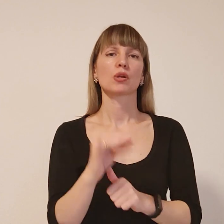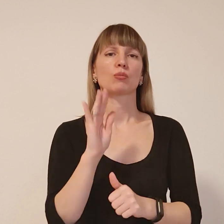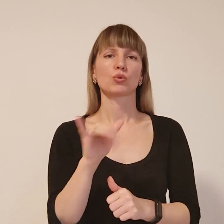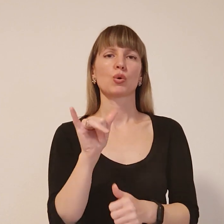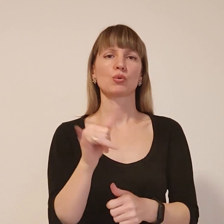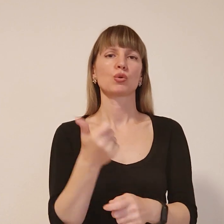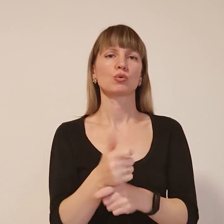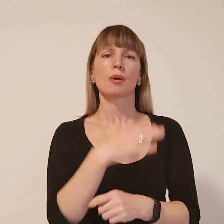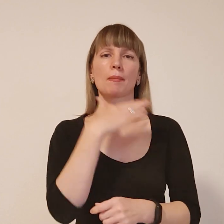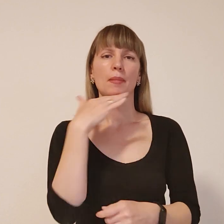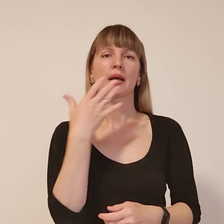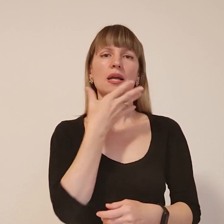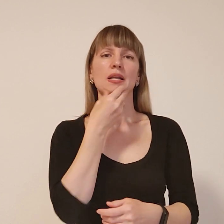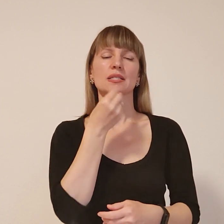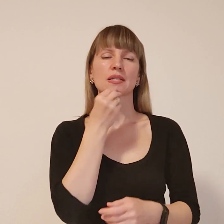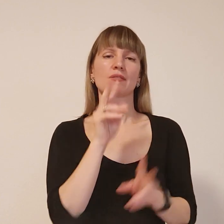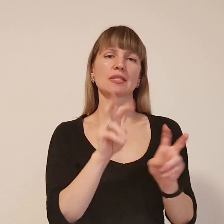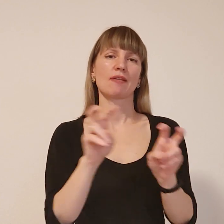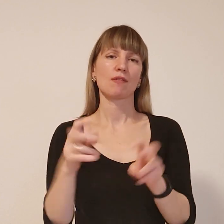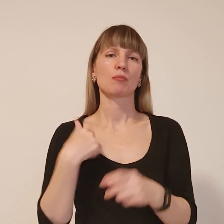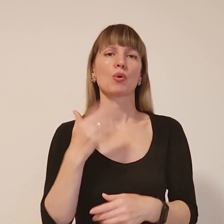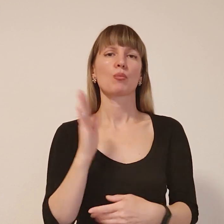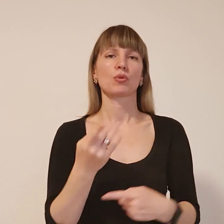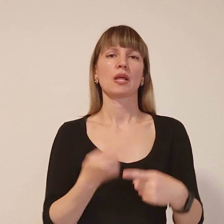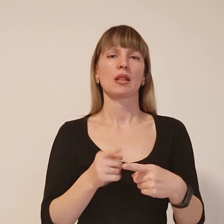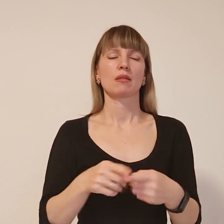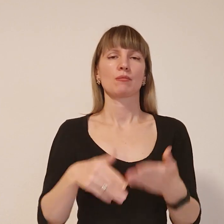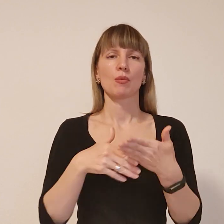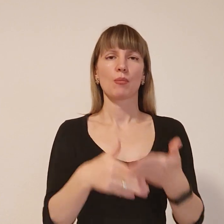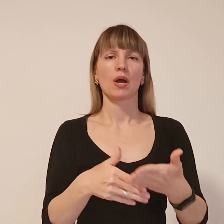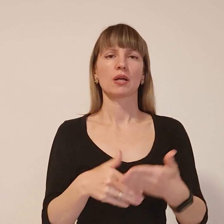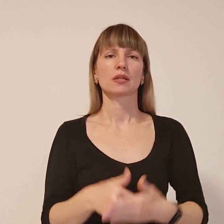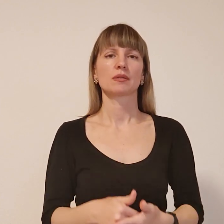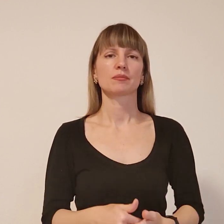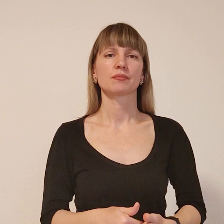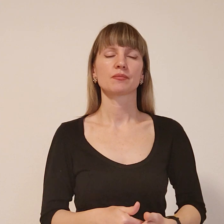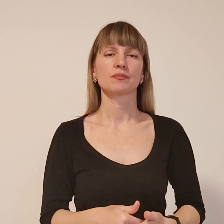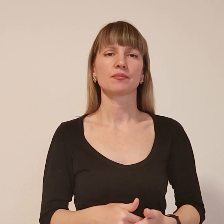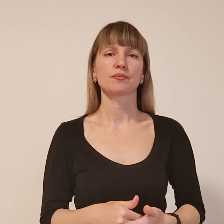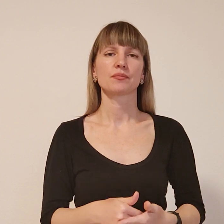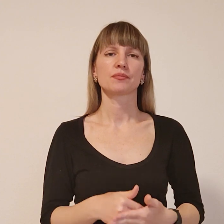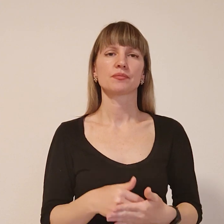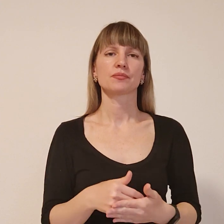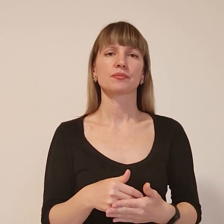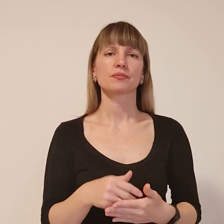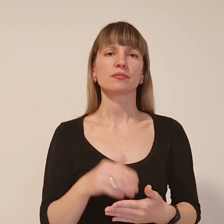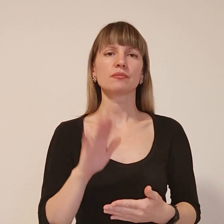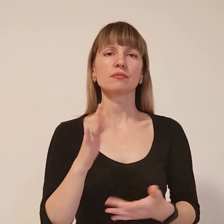дуже багатько красивих символів. Ми будемо цим сприяти. Ми побачили на соціальних мережах. Скажемо так,